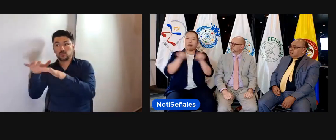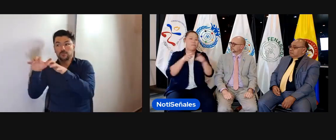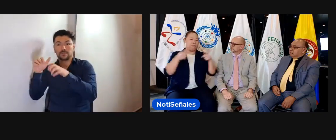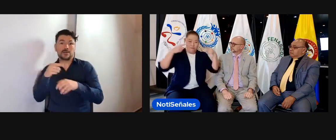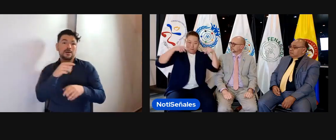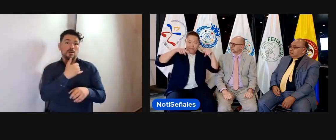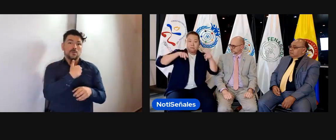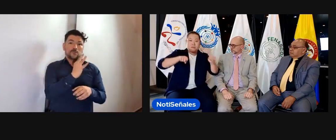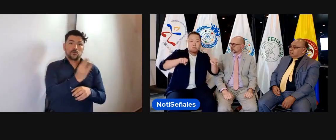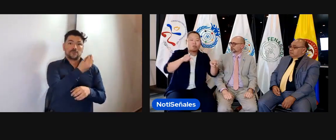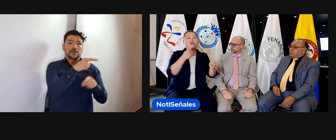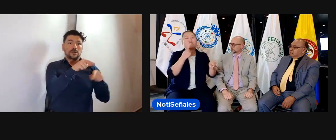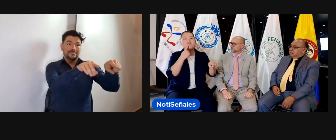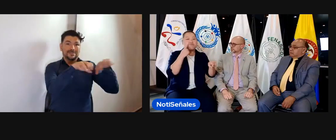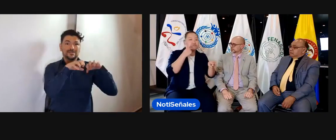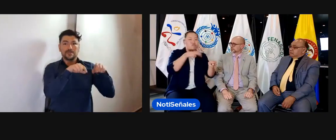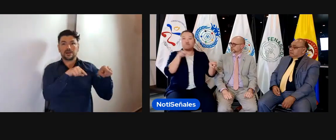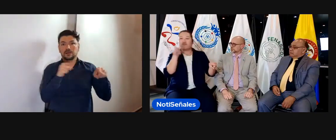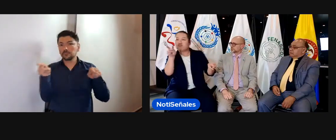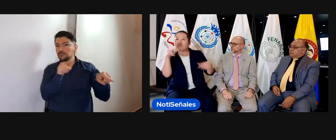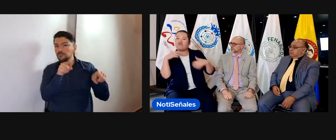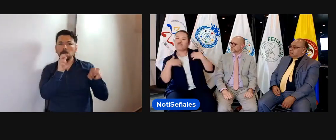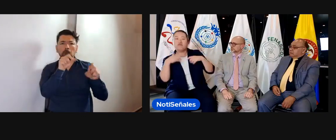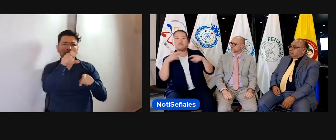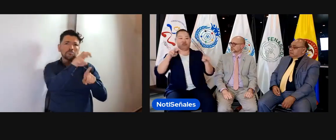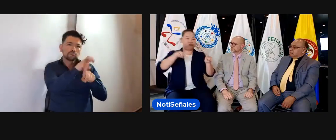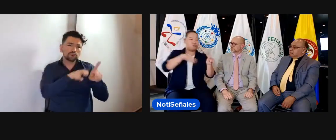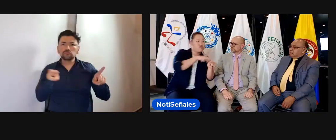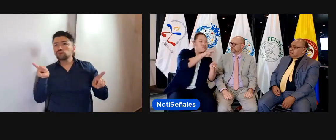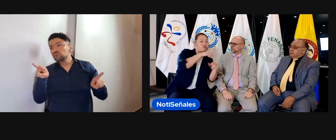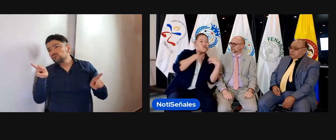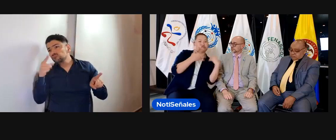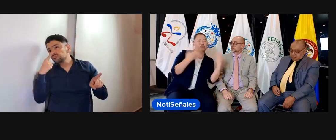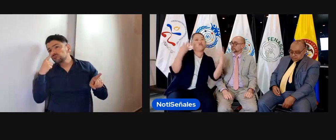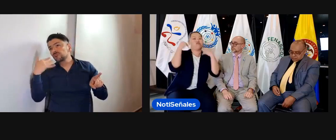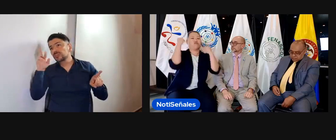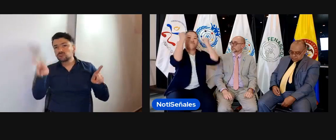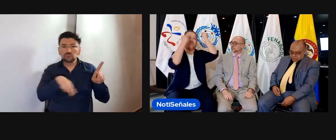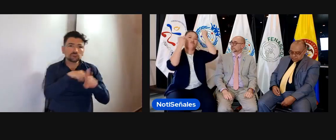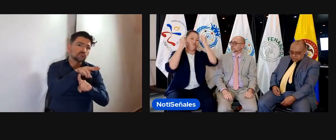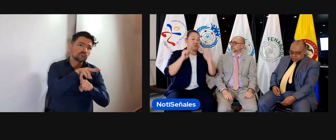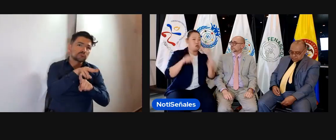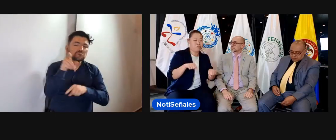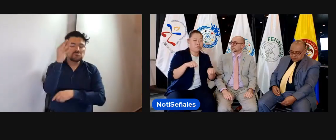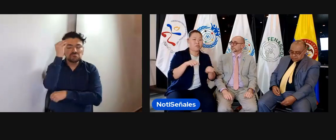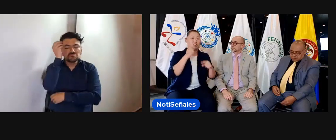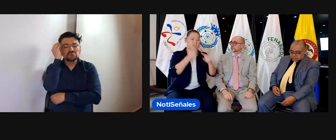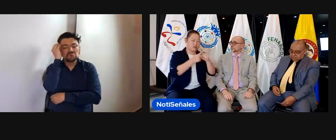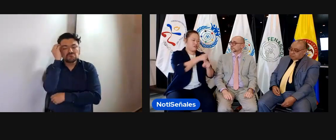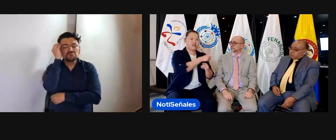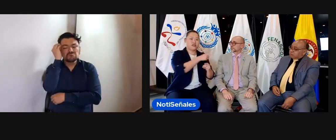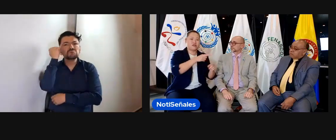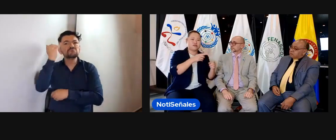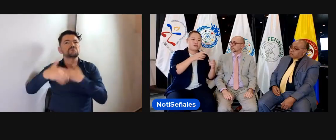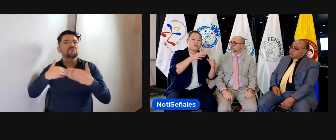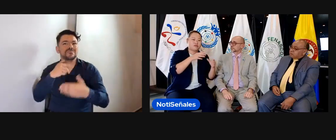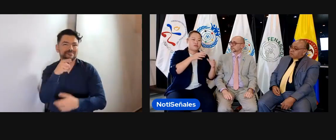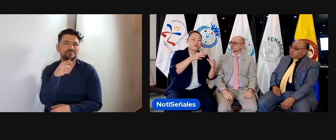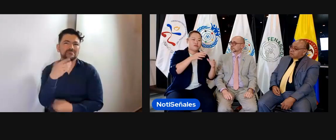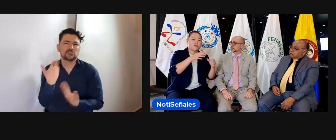como Joe lo comentó de cómo se maneja con la WFD, en la sección de jóvenes también es lo mismo. Nosotros buscamos pues dejar